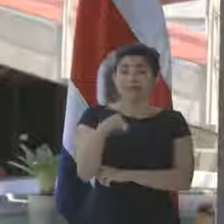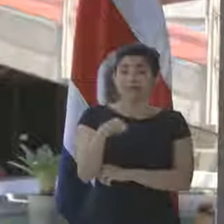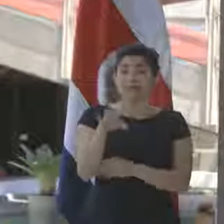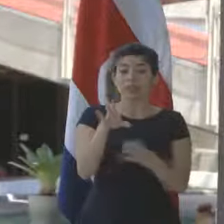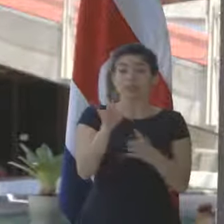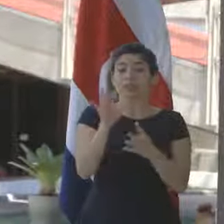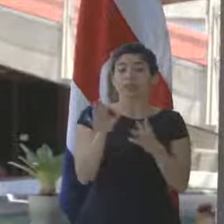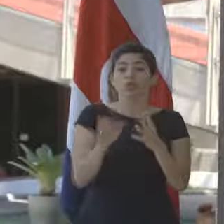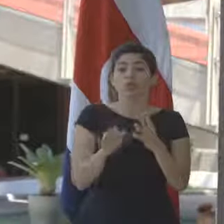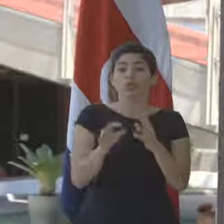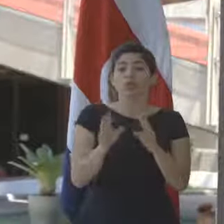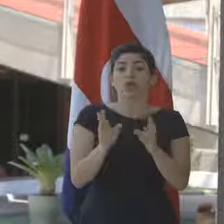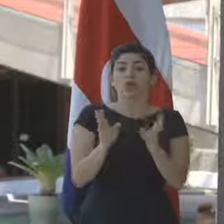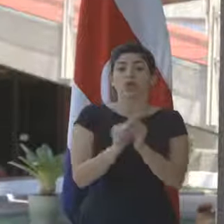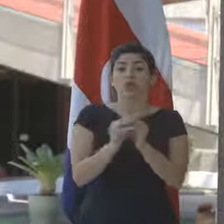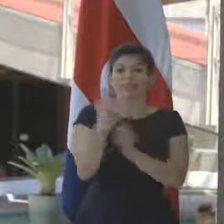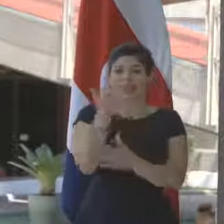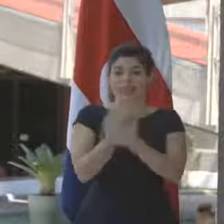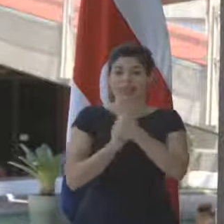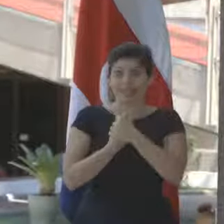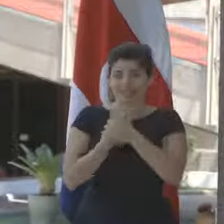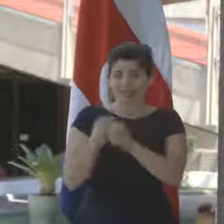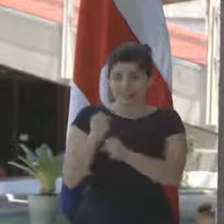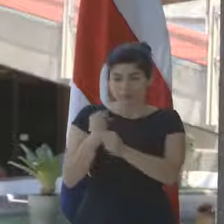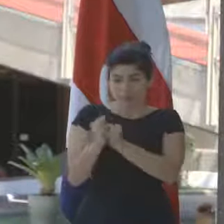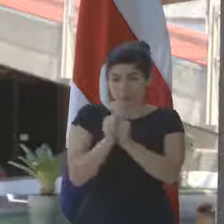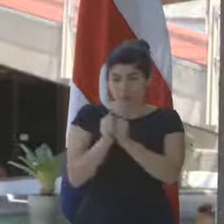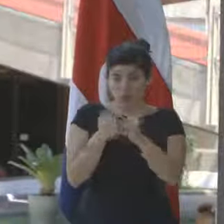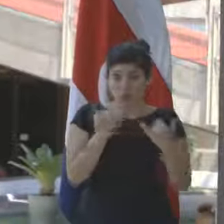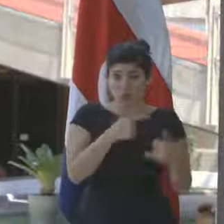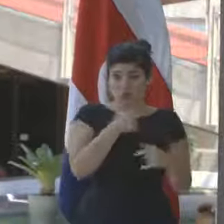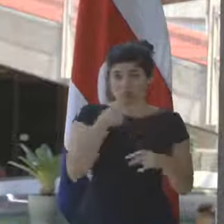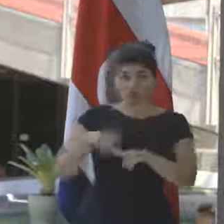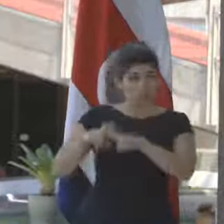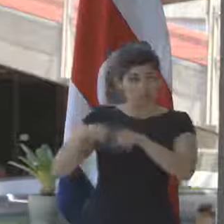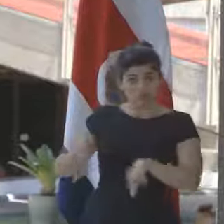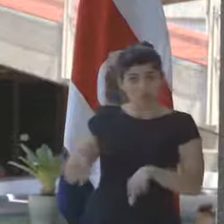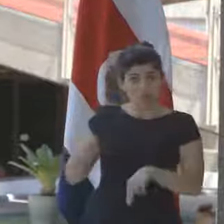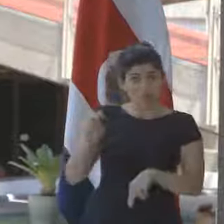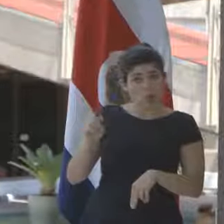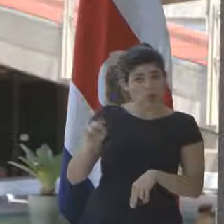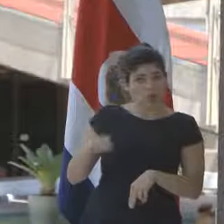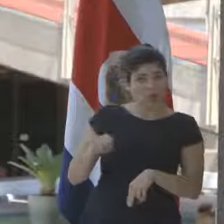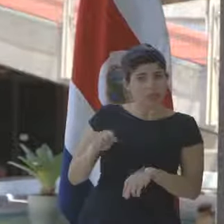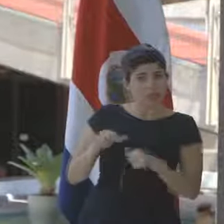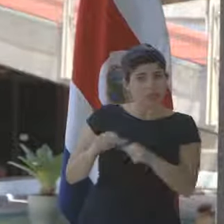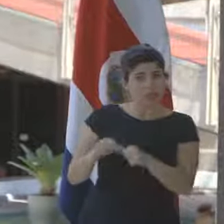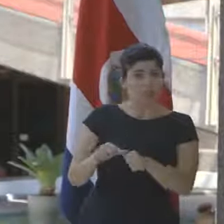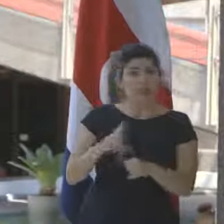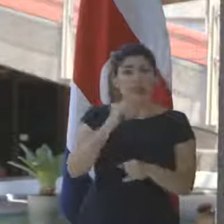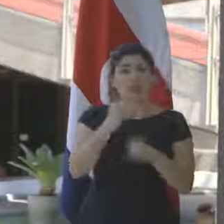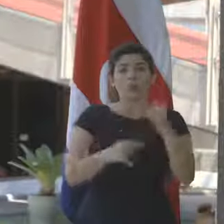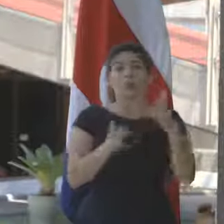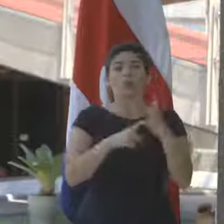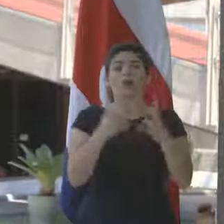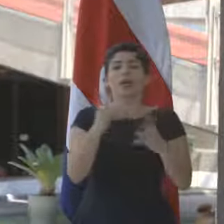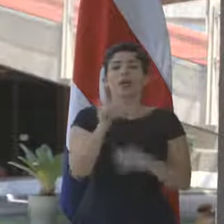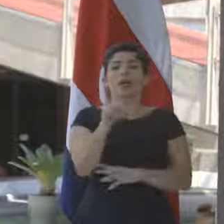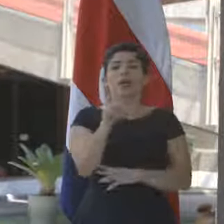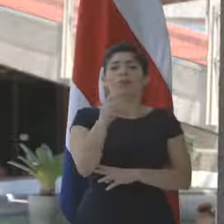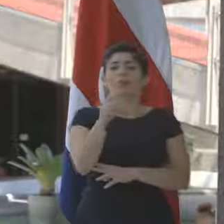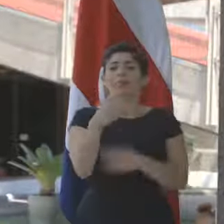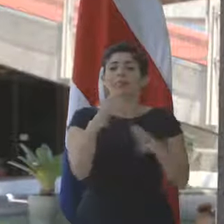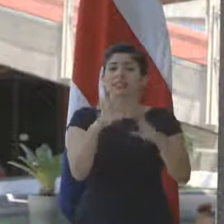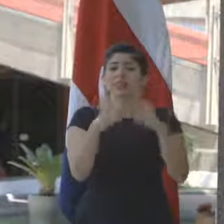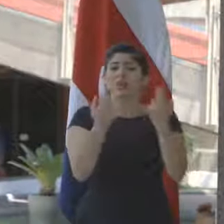de la Comisión Tripartita. Descartar esta posibilidad es una de las opciones. Y finalmente, presidente, quería consultarle si ya se